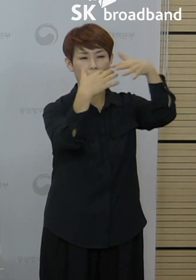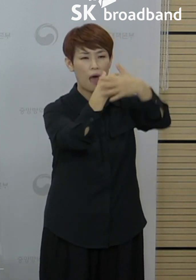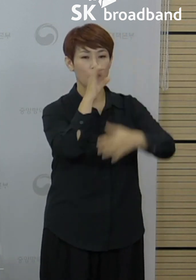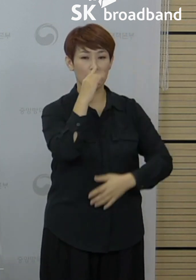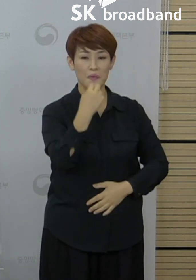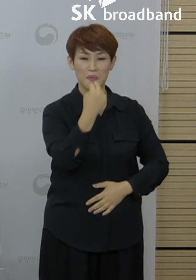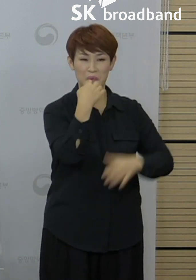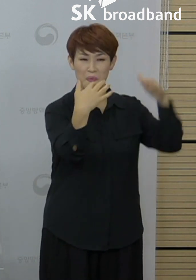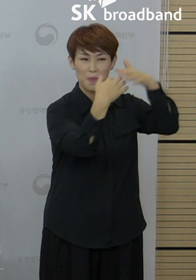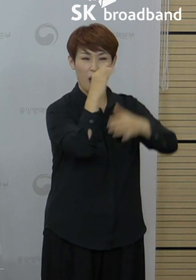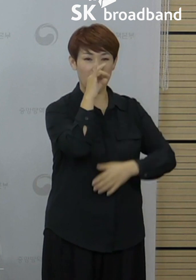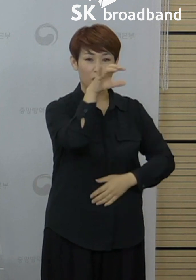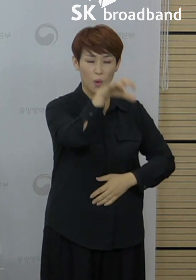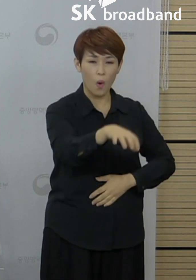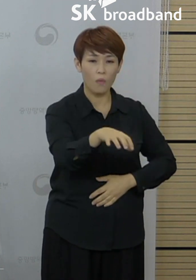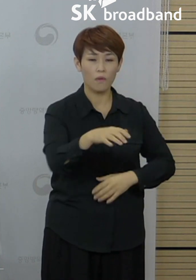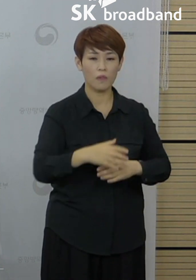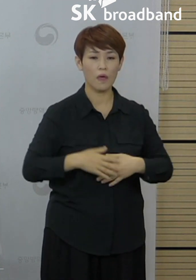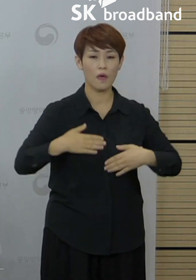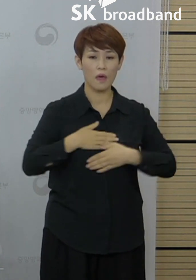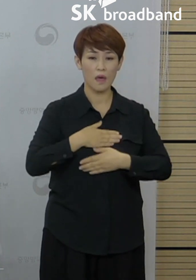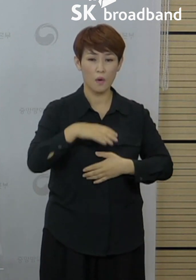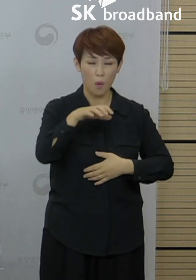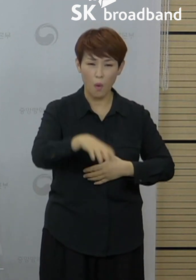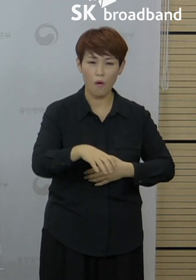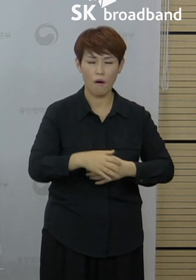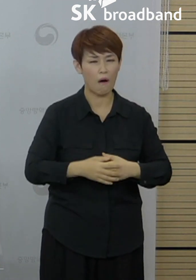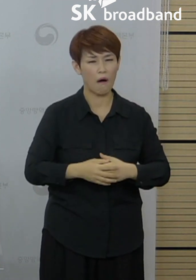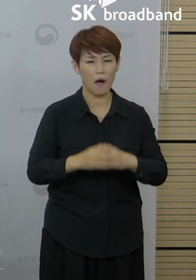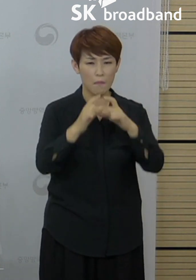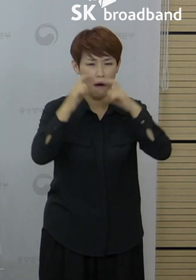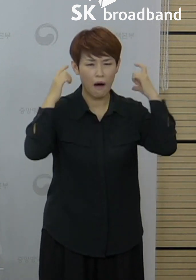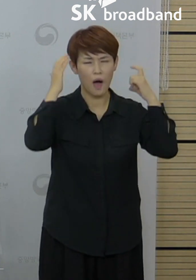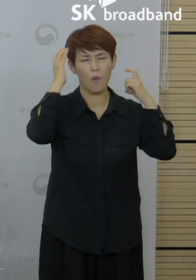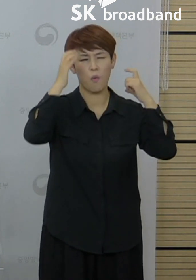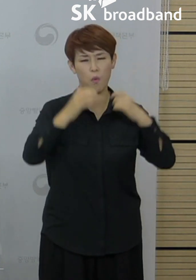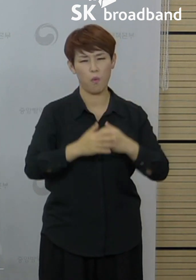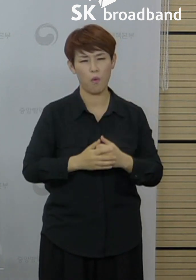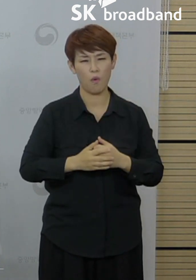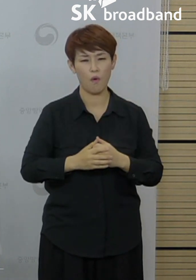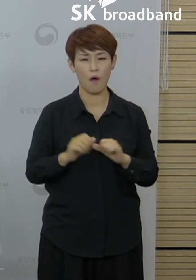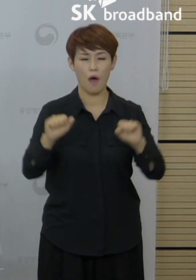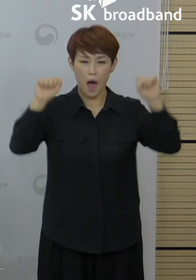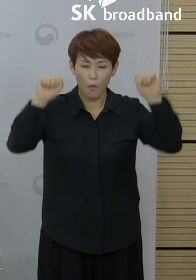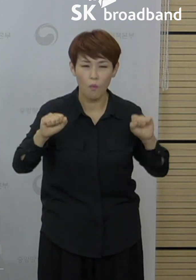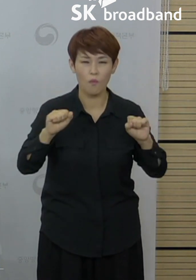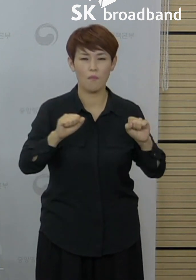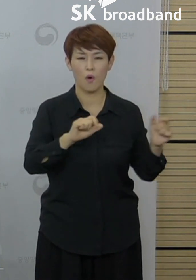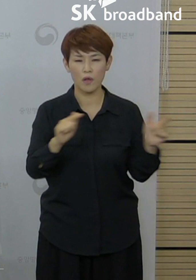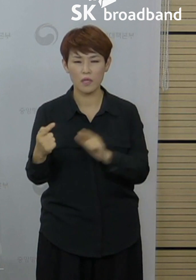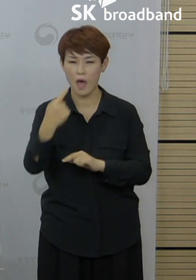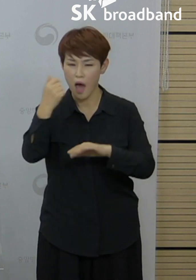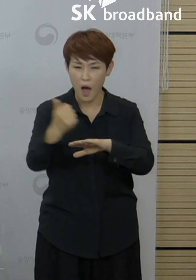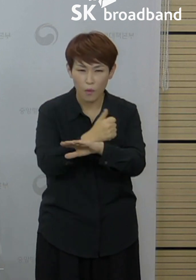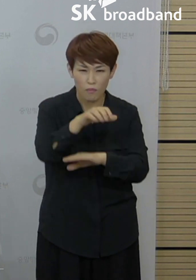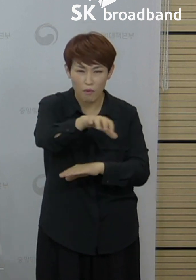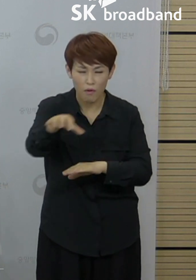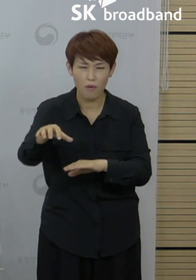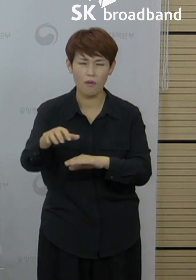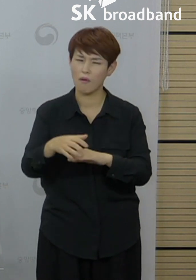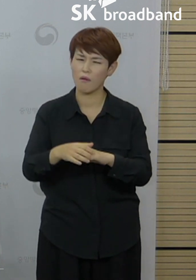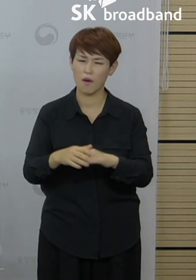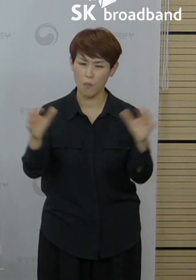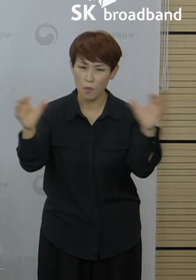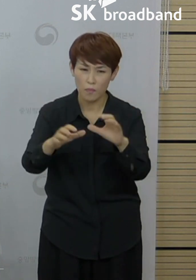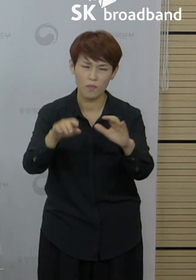쓸 수 없는 사우나, 실내체육시설, 예체능 학원, 밀폐된 모임 공간은 가급적 방문하지 말아주시기를